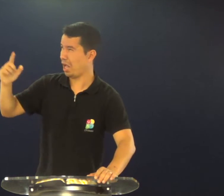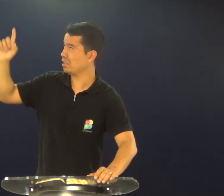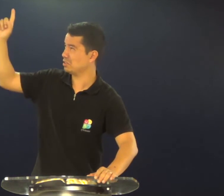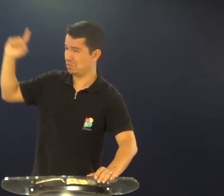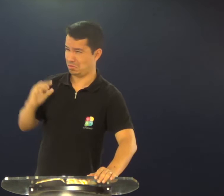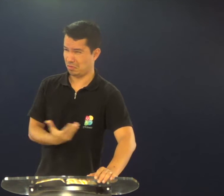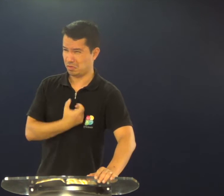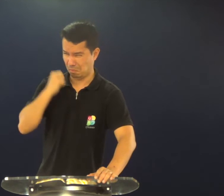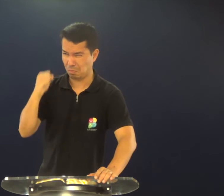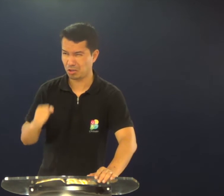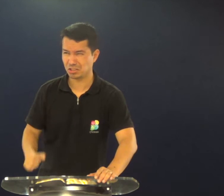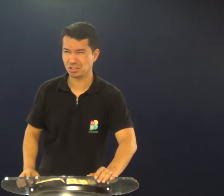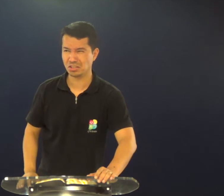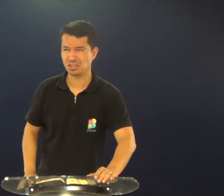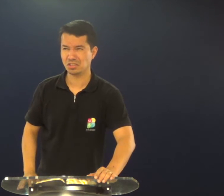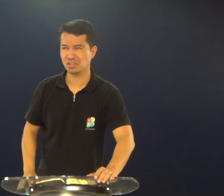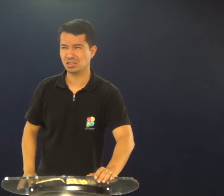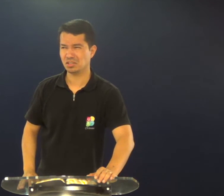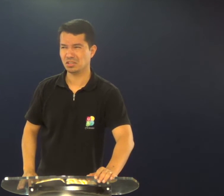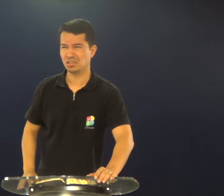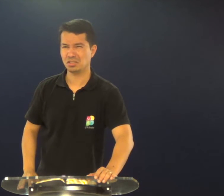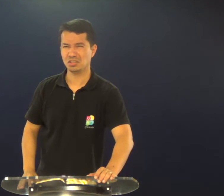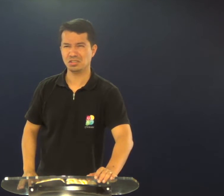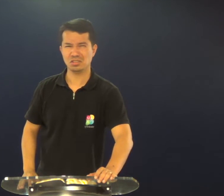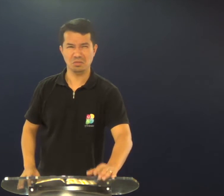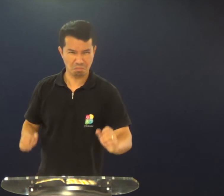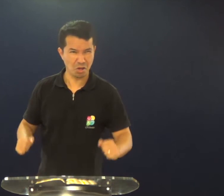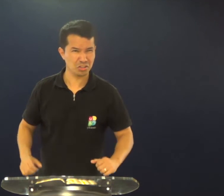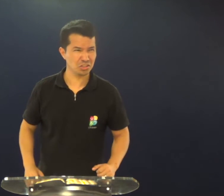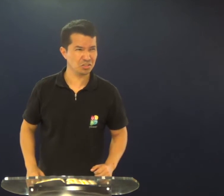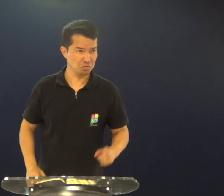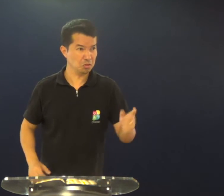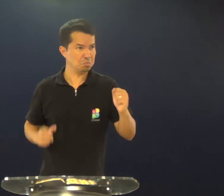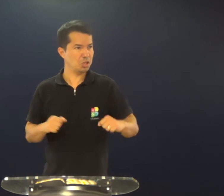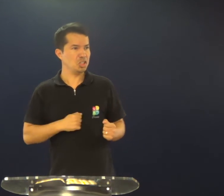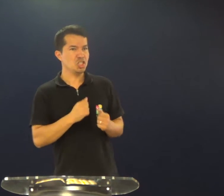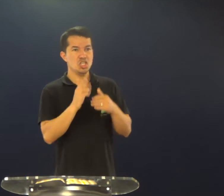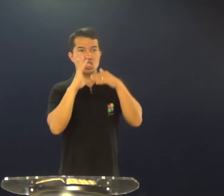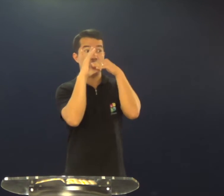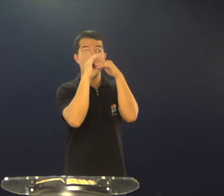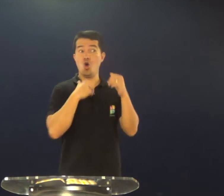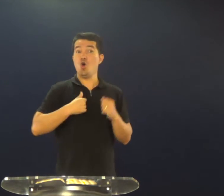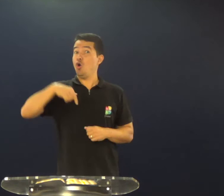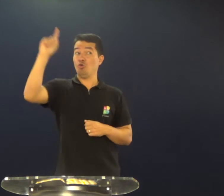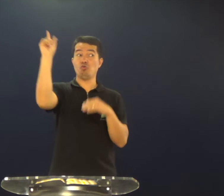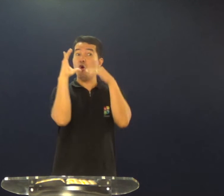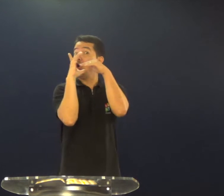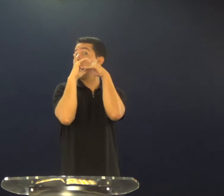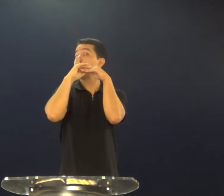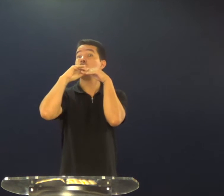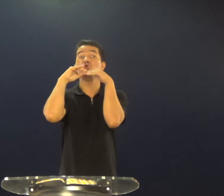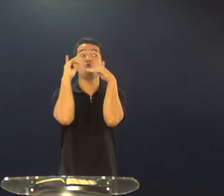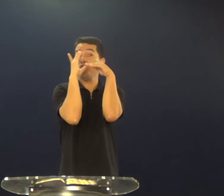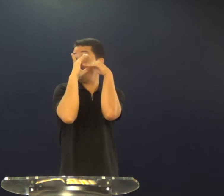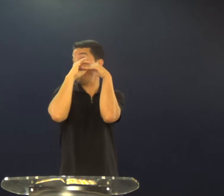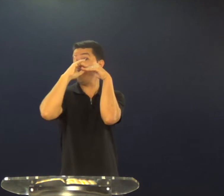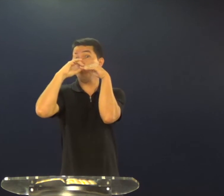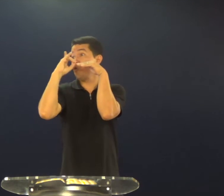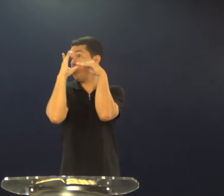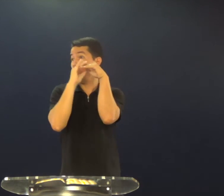o dinheiro pode pagar a sua salvação? Pode? Pode, você pode ir lá, eu vou pagar em dólar, vou